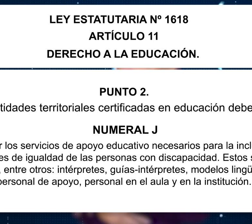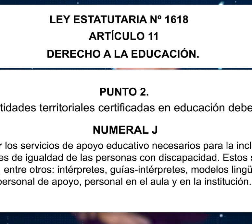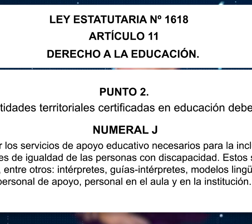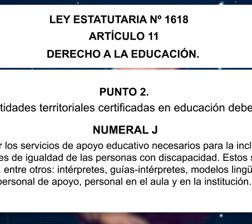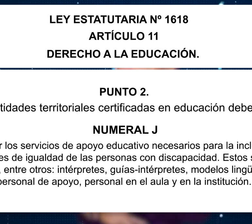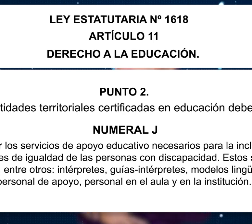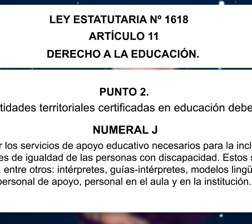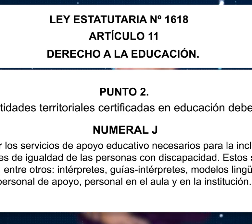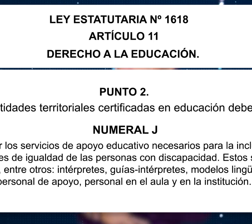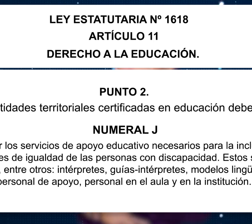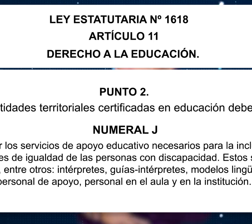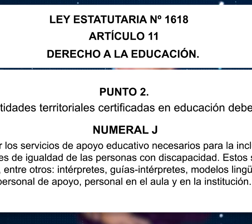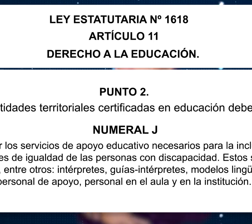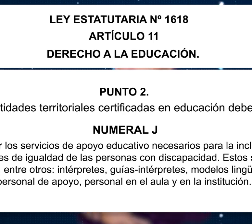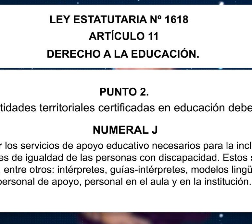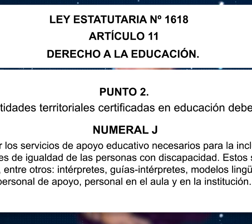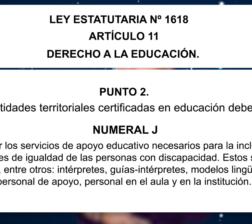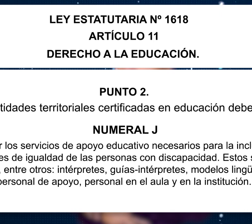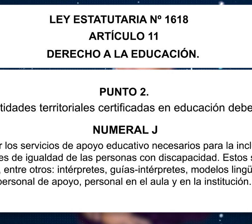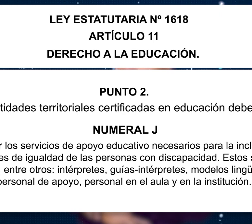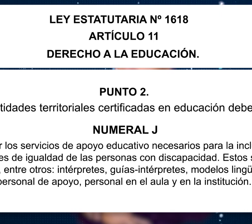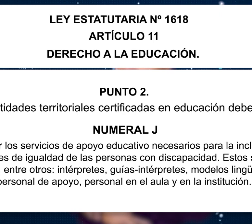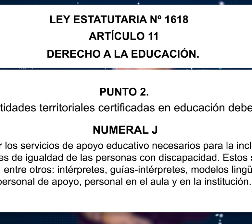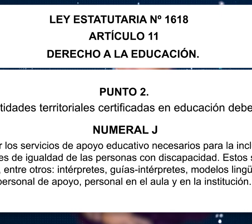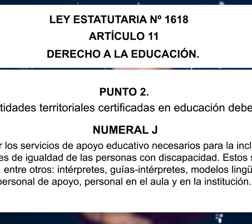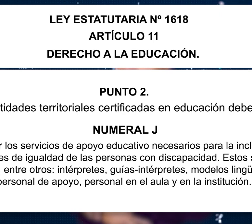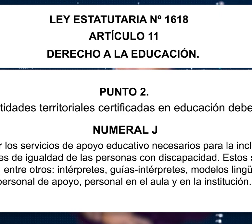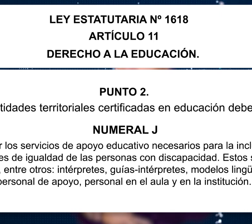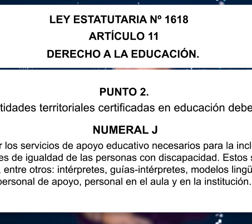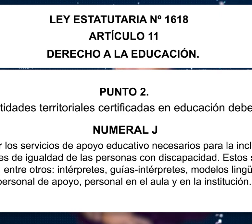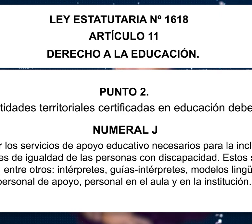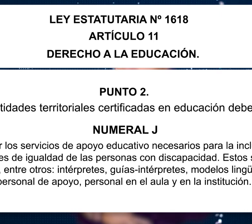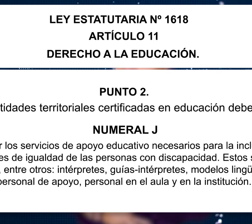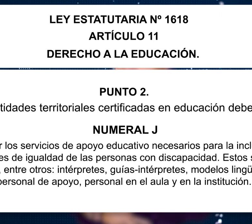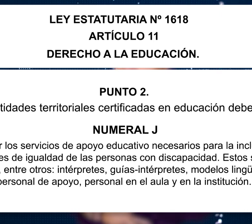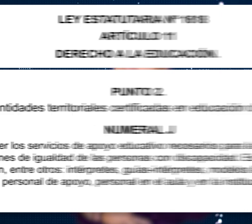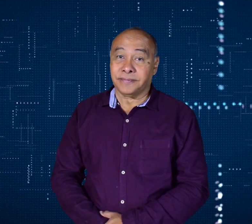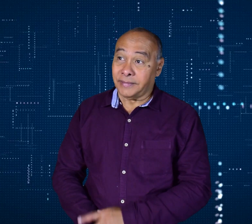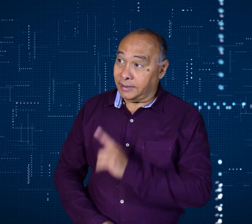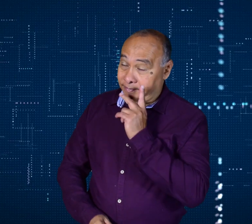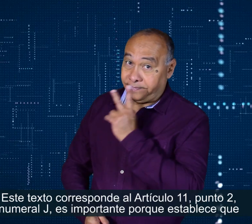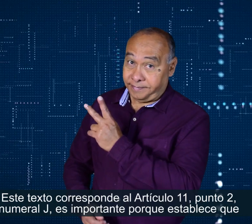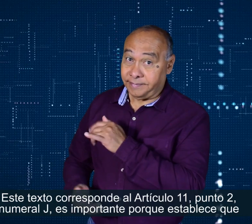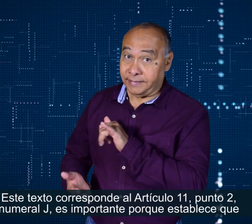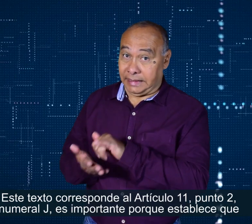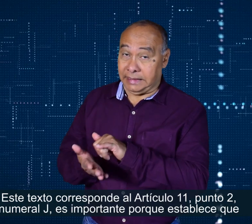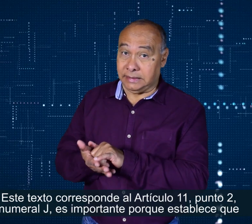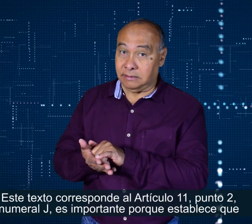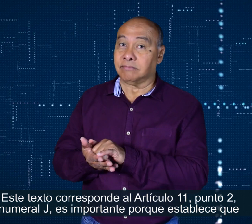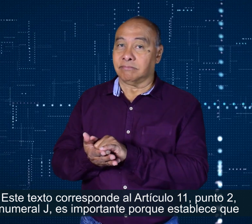guías e intérpretes, modelos lingüísticos, personal de apoyo, personal en el aula y en la institución. Este texto corresponde al